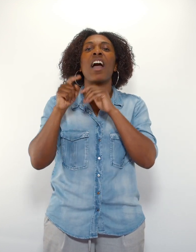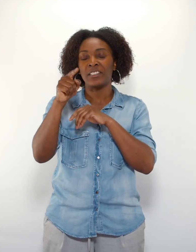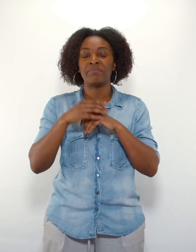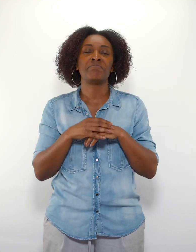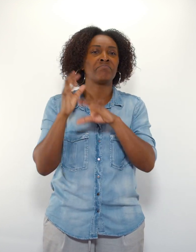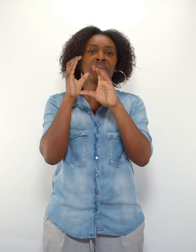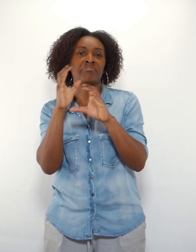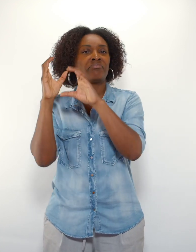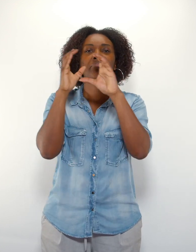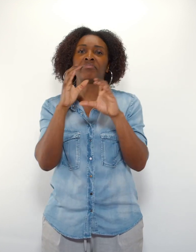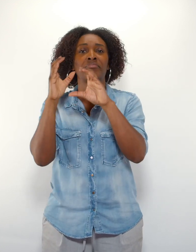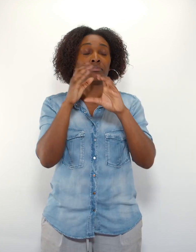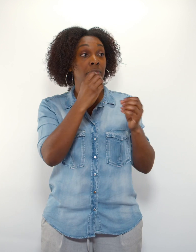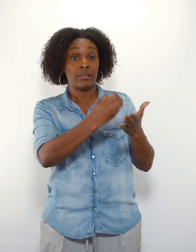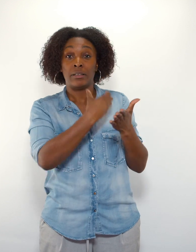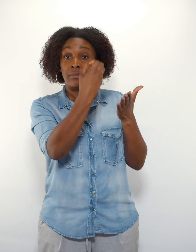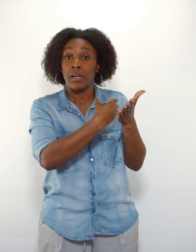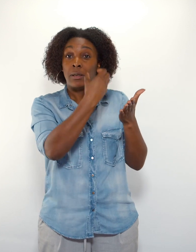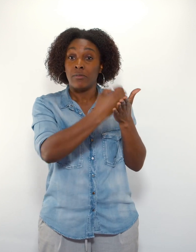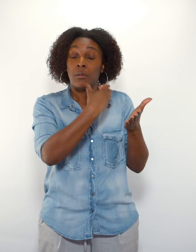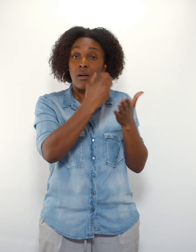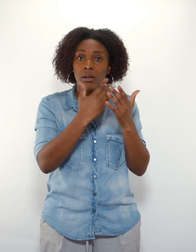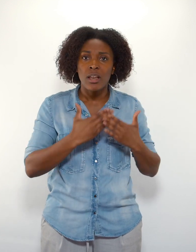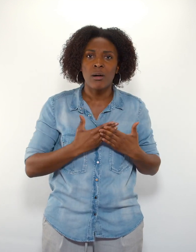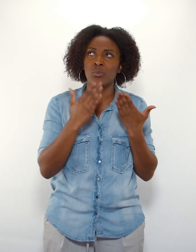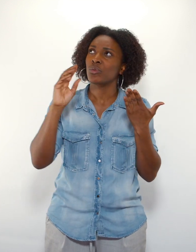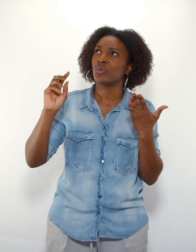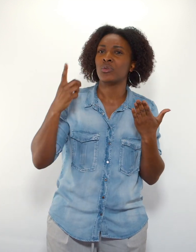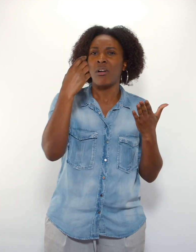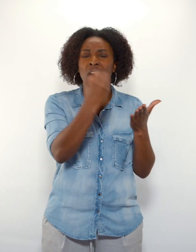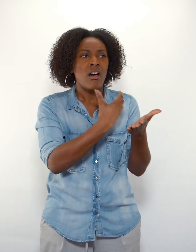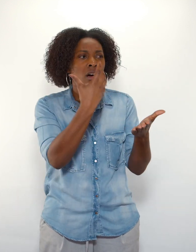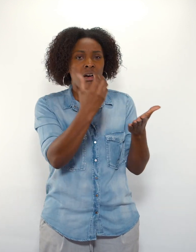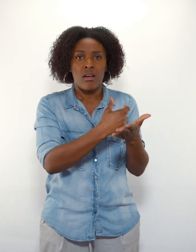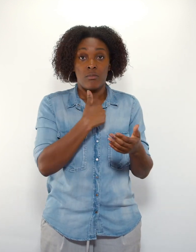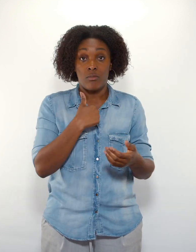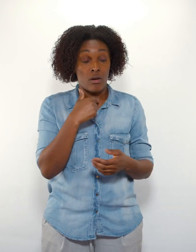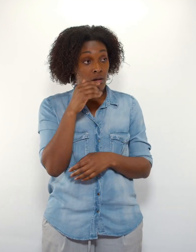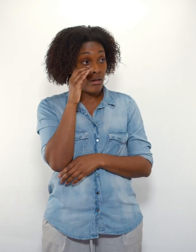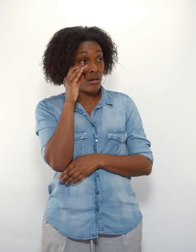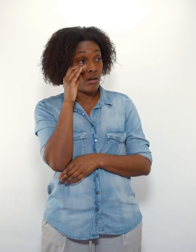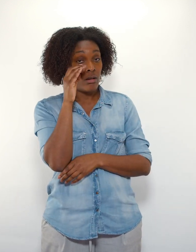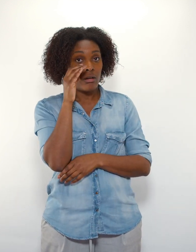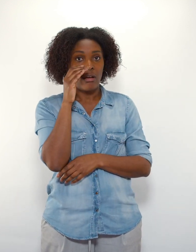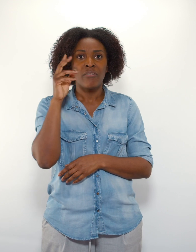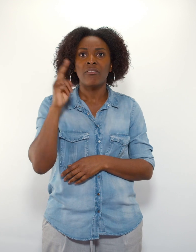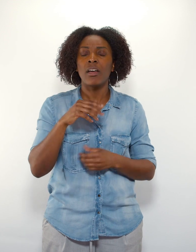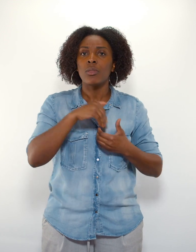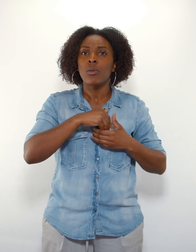et à ce moment-là, il a commencé à me parler de l'amour de Dieu. Et quand il a commencé à me parler de l'amour de Dieu, dans mon cœur, quelque chose s'est